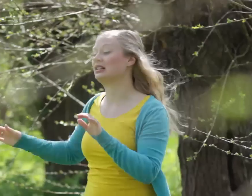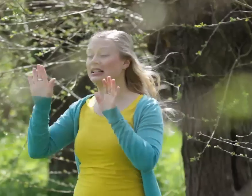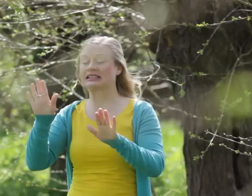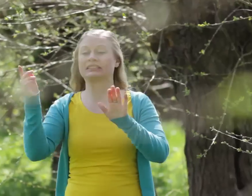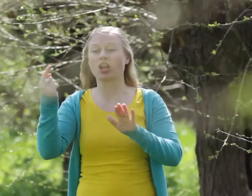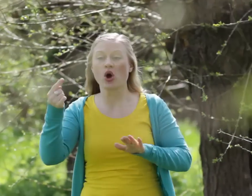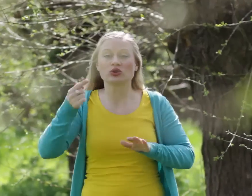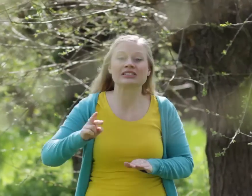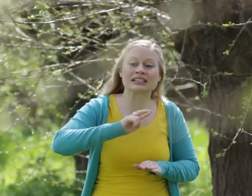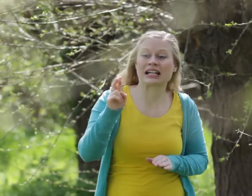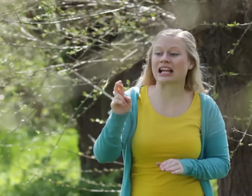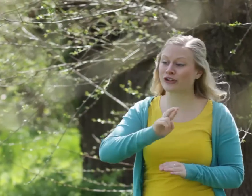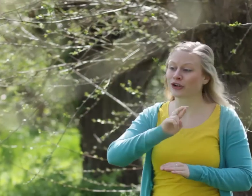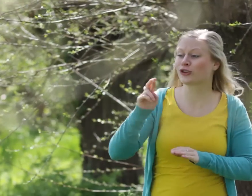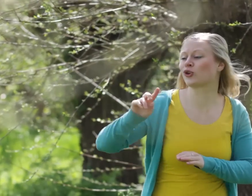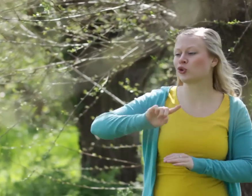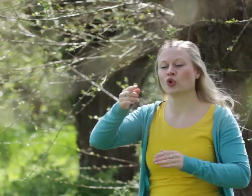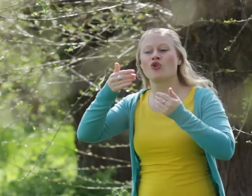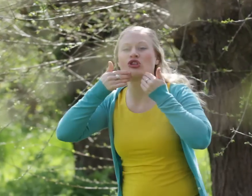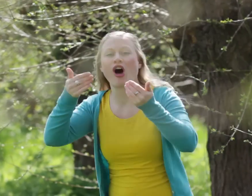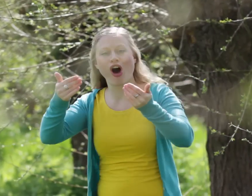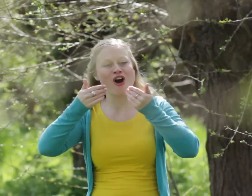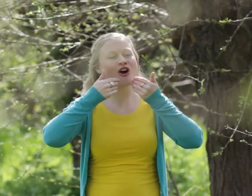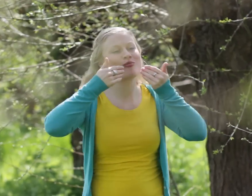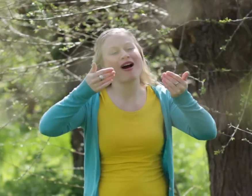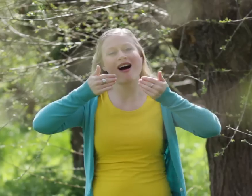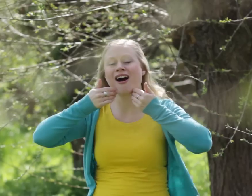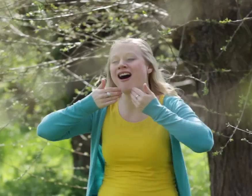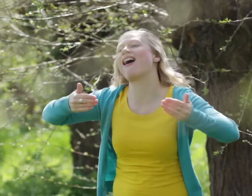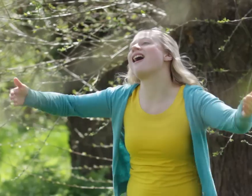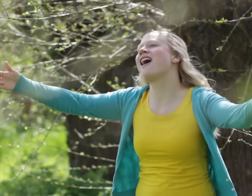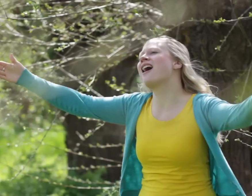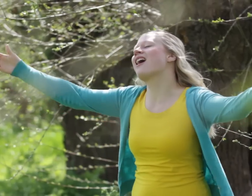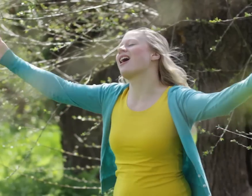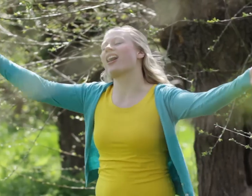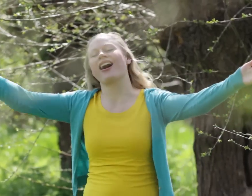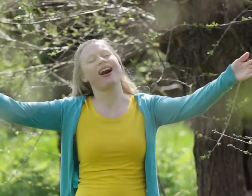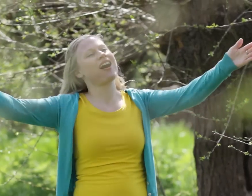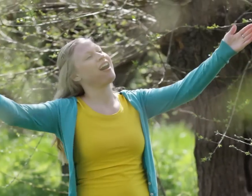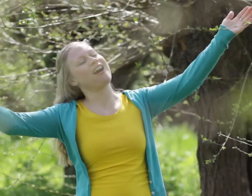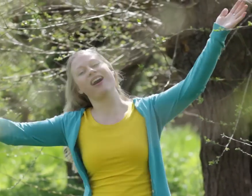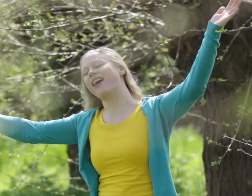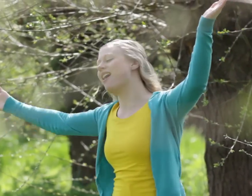Tienduizend redenen tot dankbaarheid Oh ja!